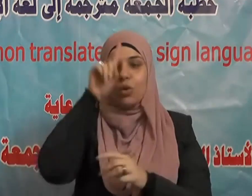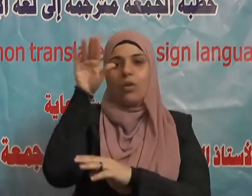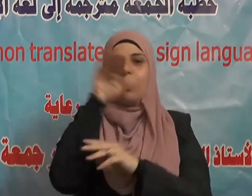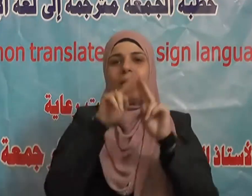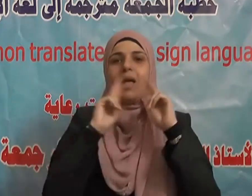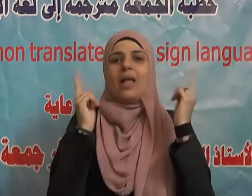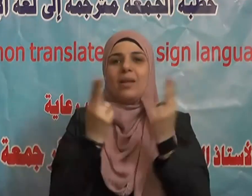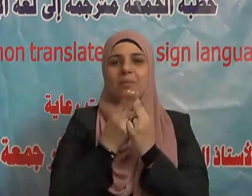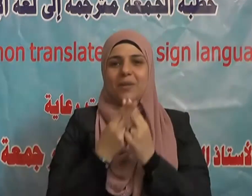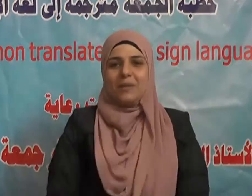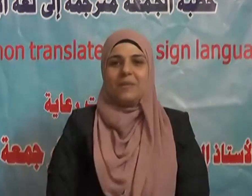العالمين ترجمة نانسي